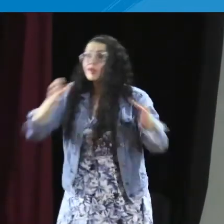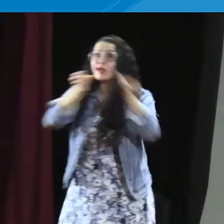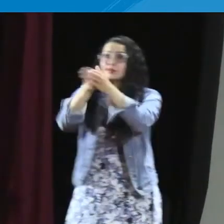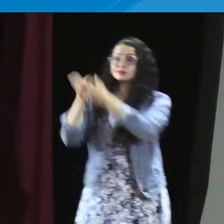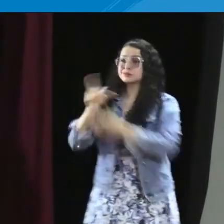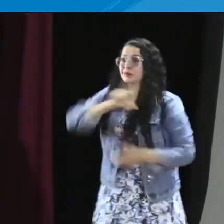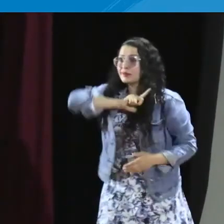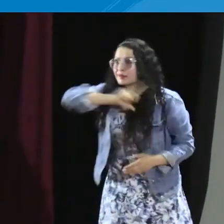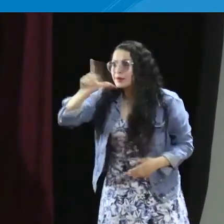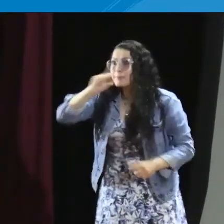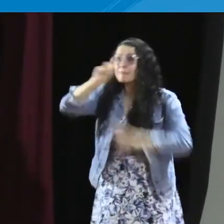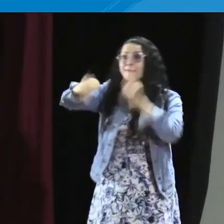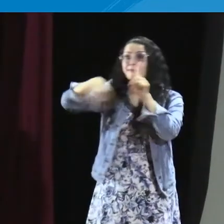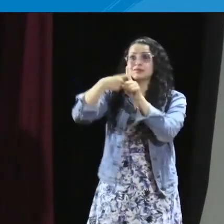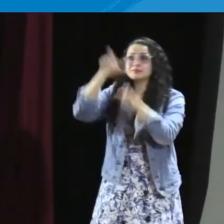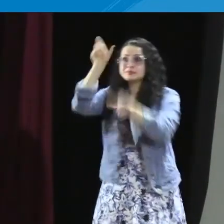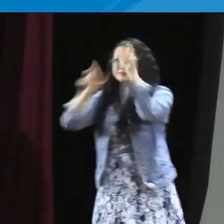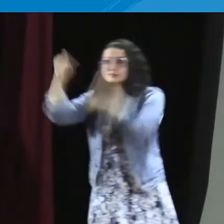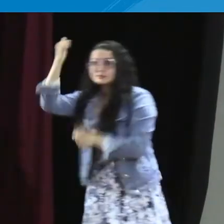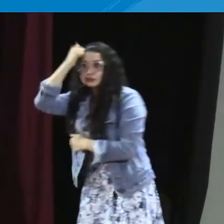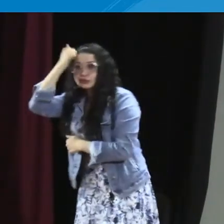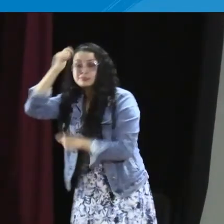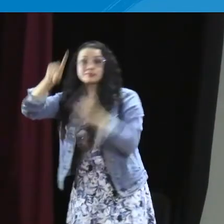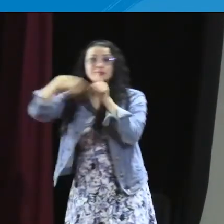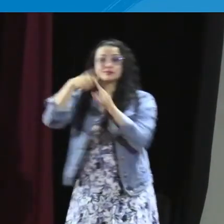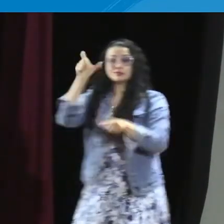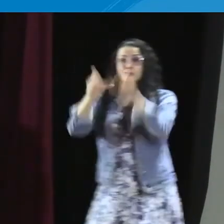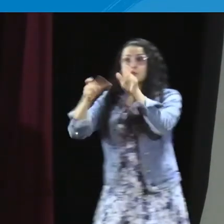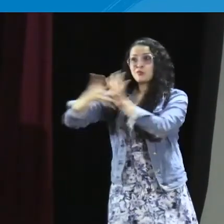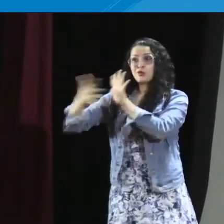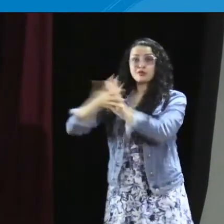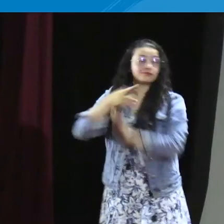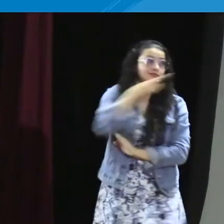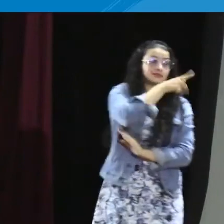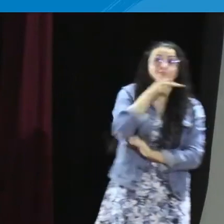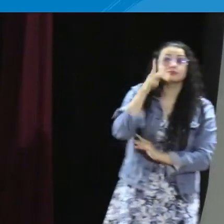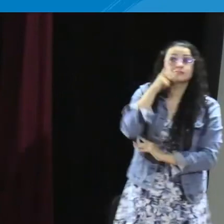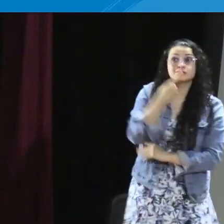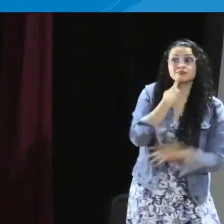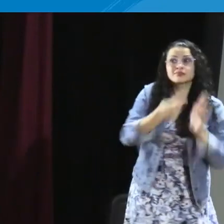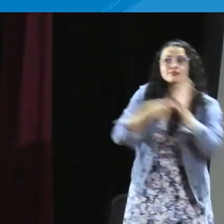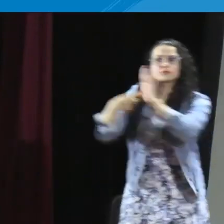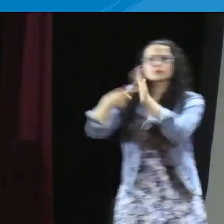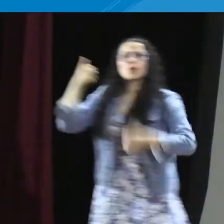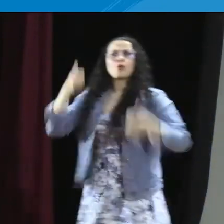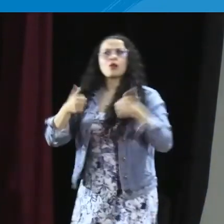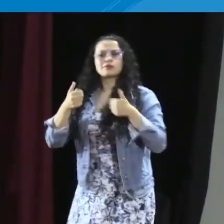responsabilidad de nosotros como líderes, docentes sordos, modelos. Ya lo dijo Verónica.